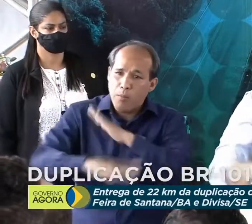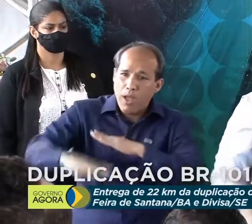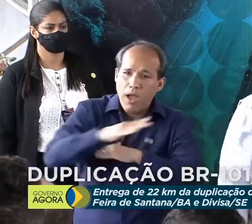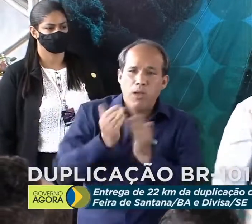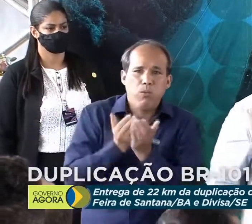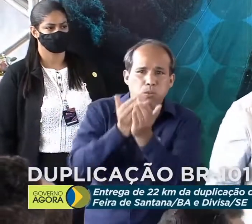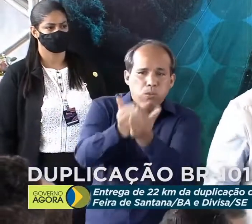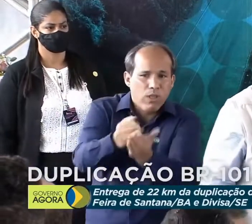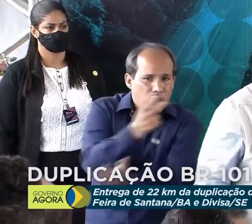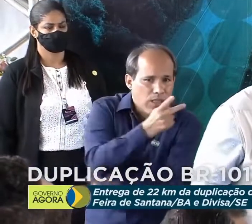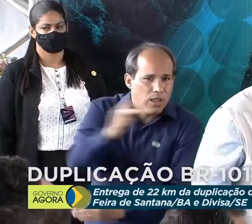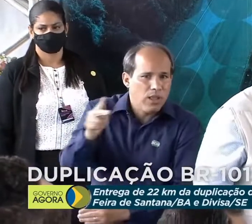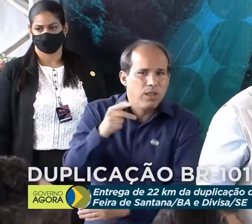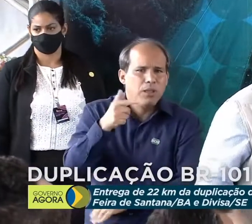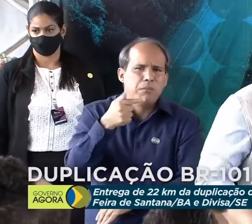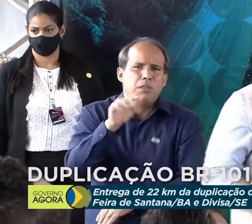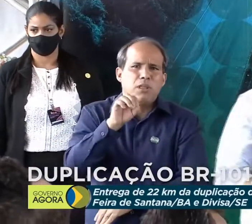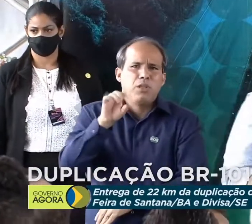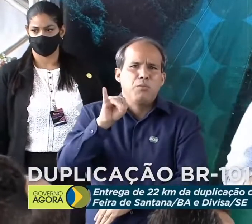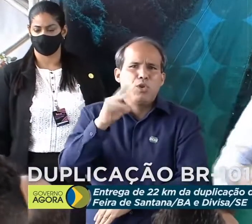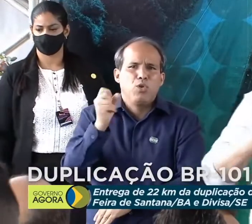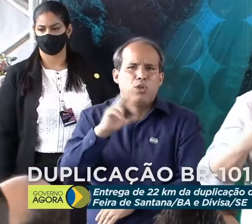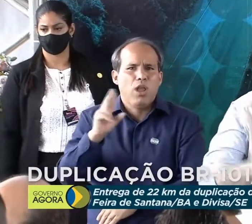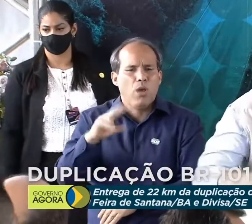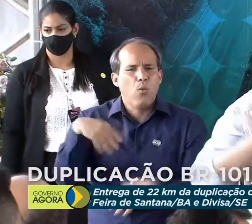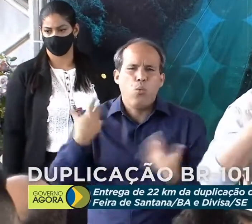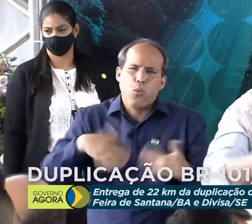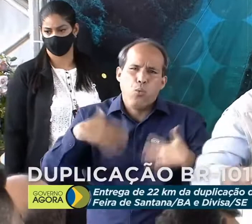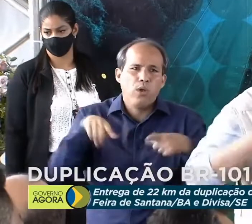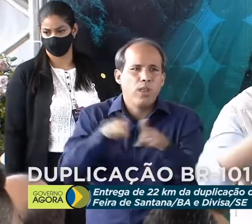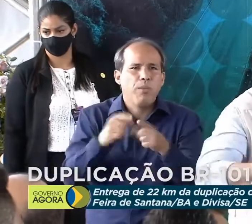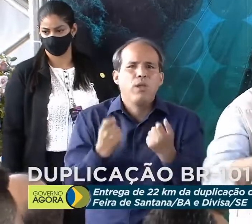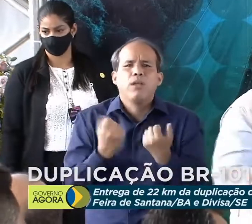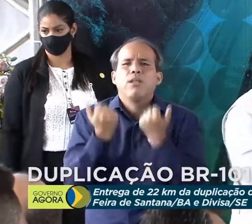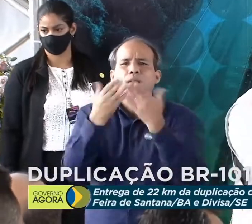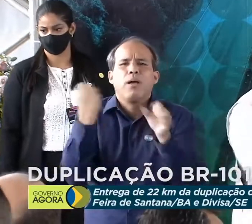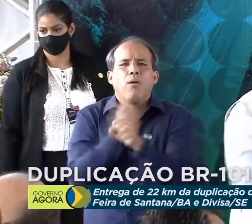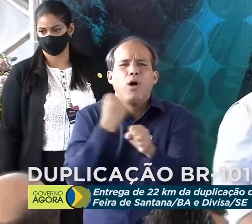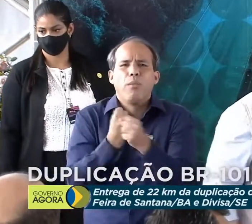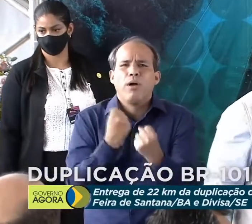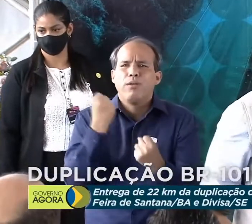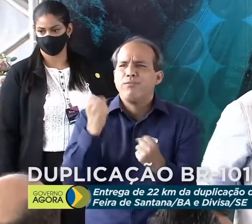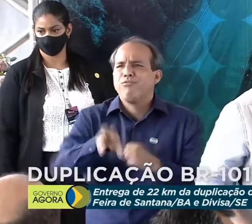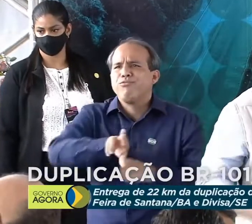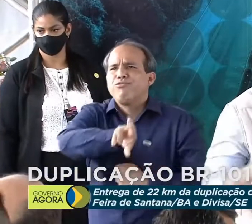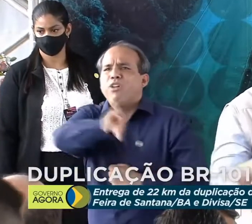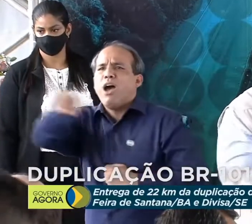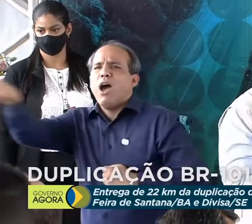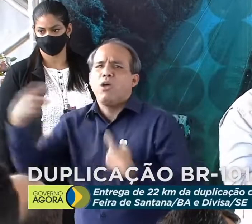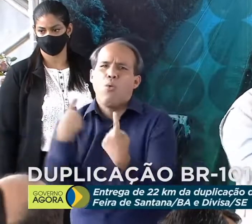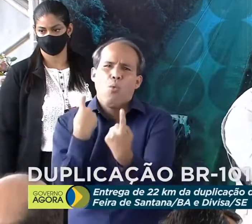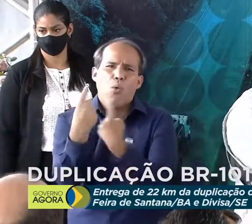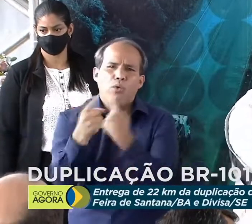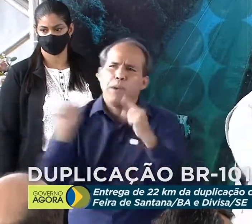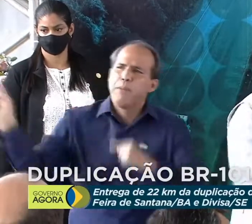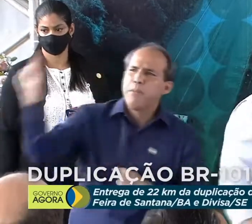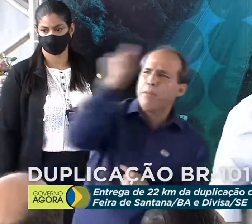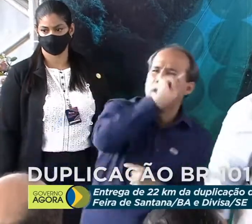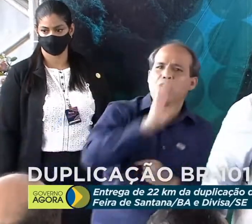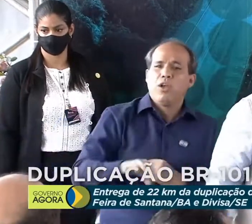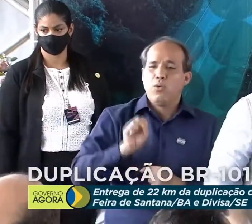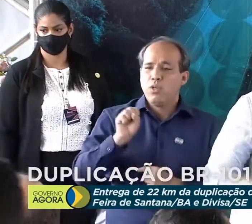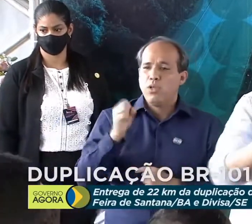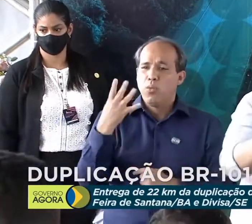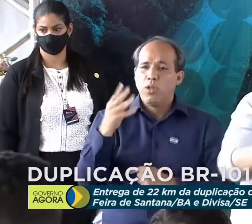de reais no terminal de contêineres. Começamos a entregar rodovias, uma atrás da outra. entregamos 84